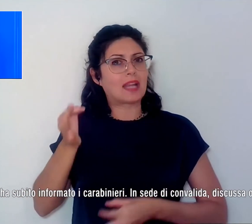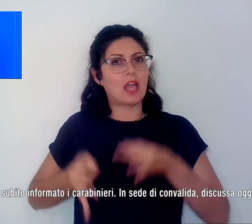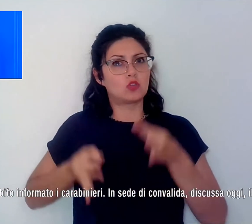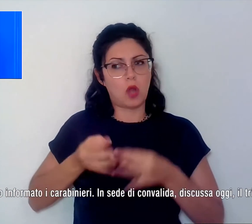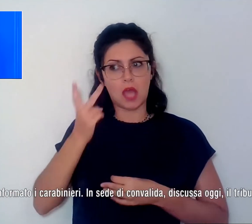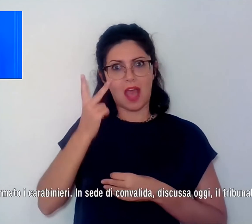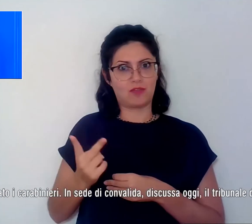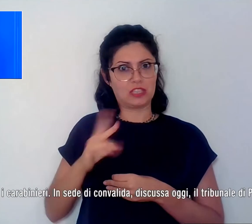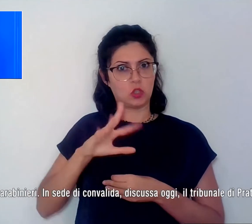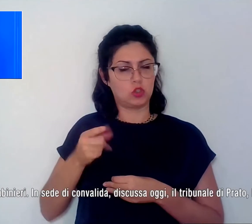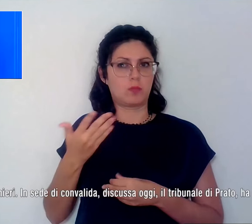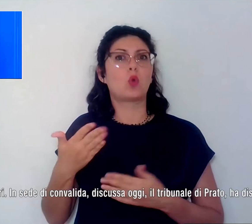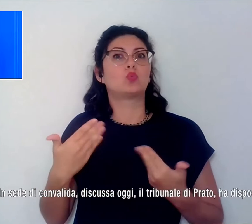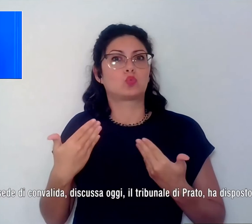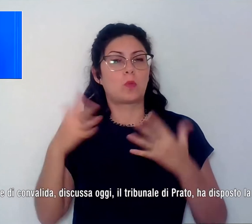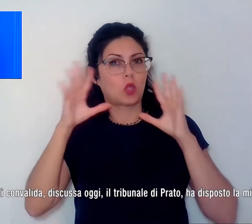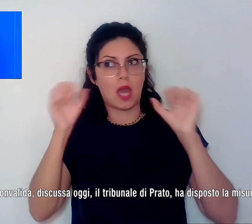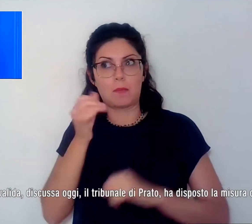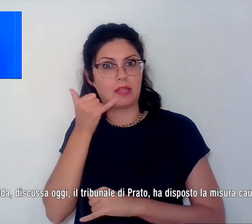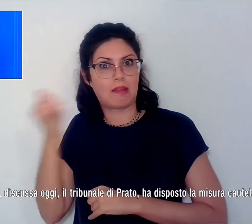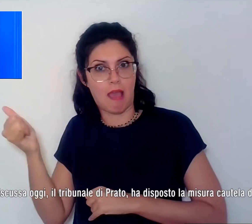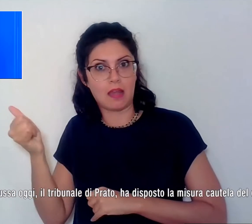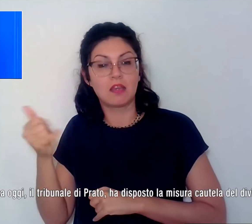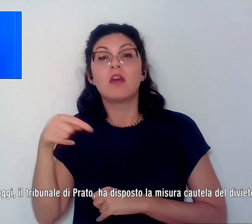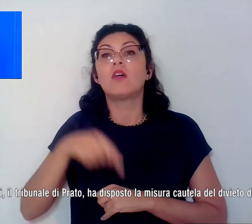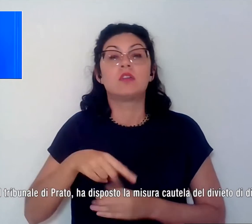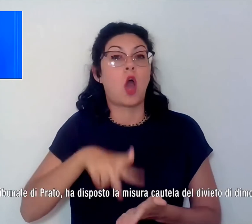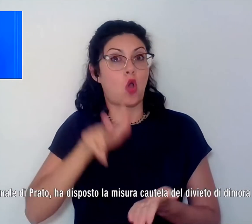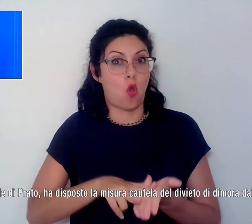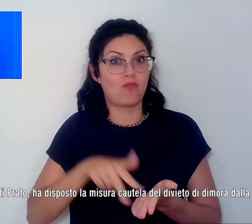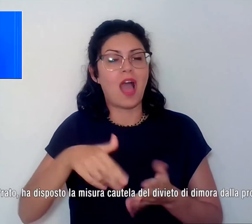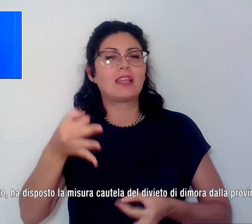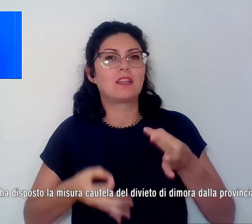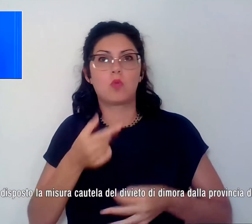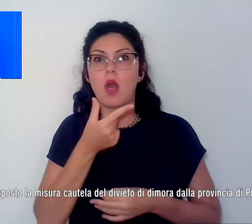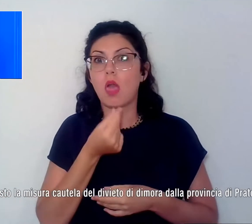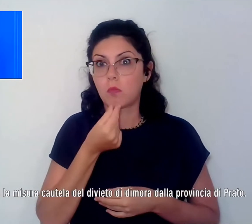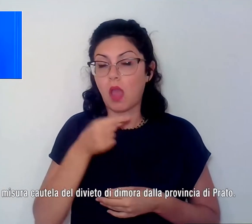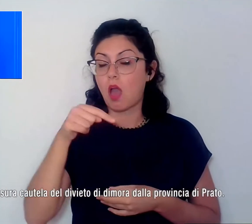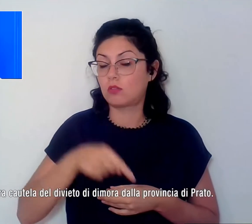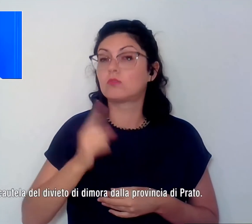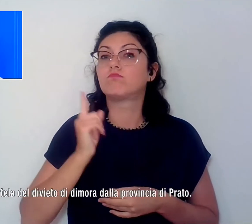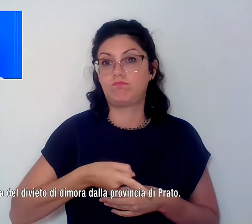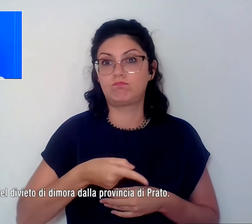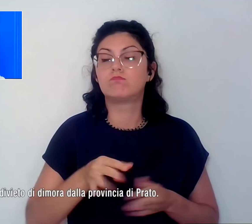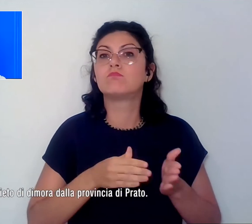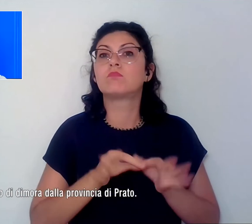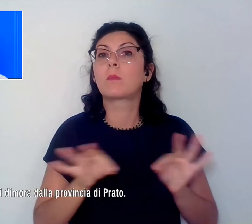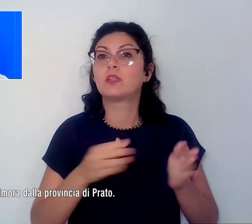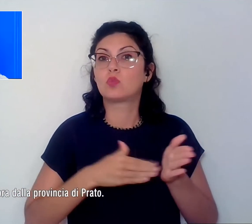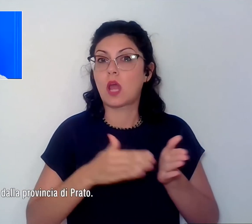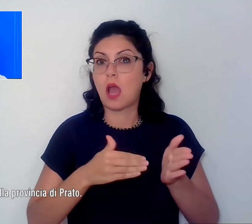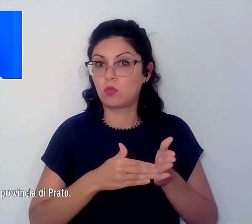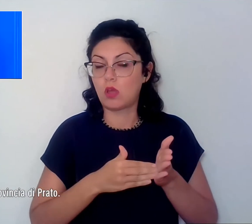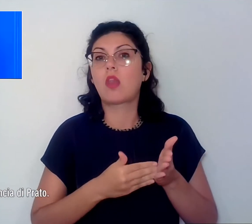informato i carabinieri. In sede di Convalida ha discusso oggi il Tribunale di Prato ha disposto la misura cautelare del divieto di dimora